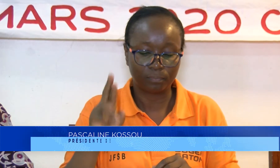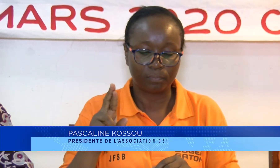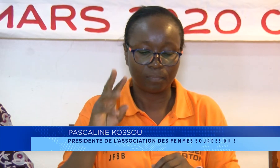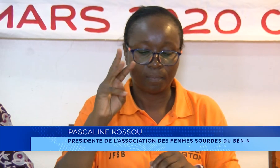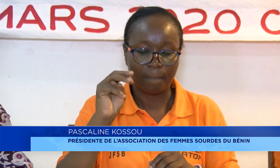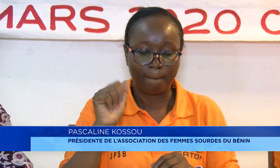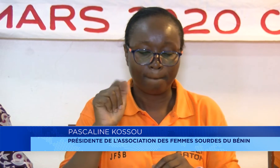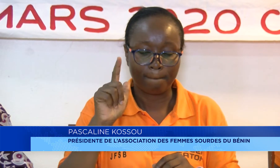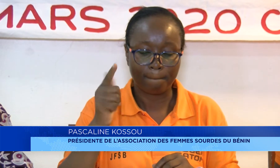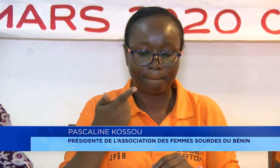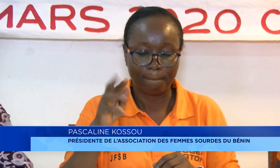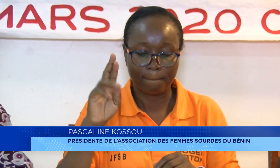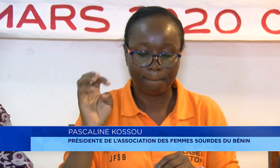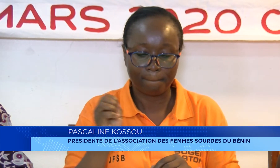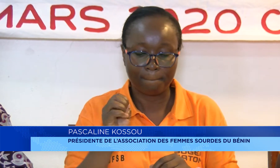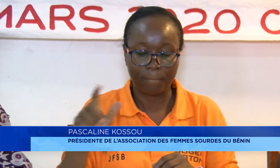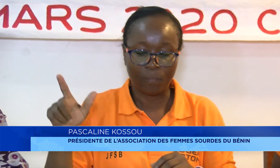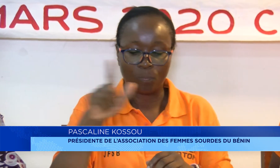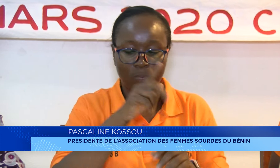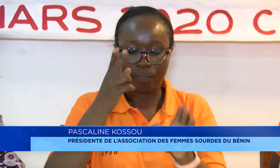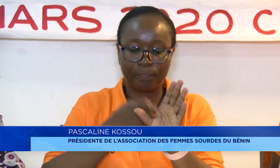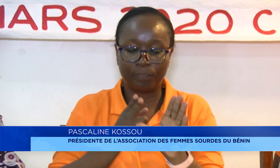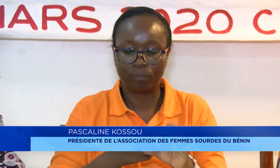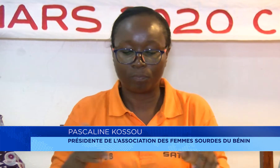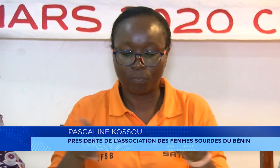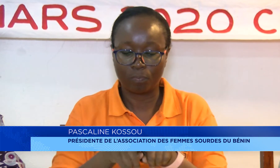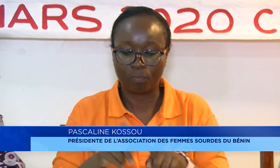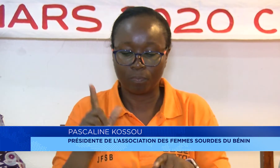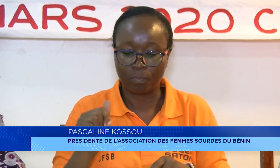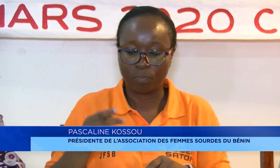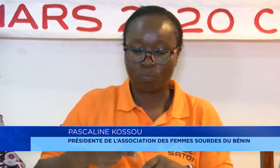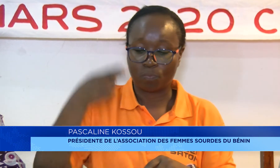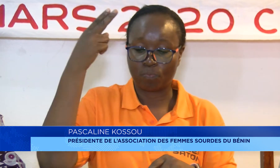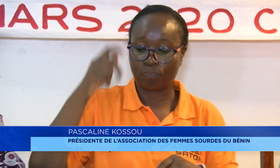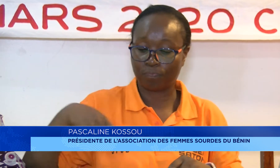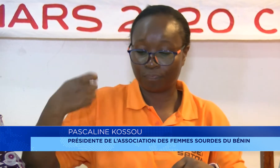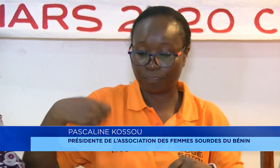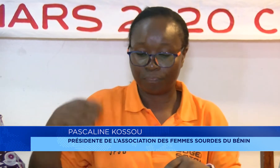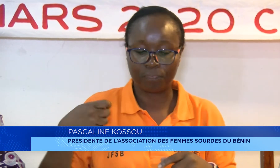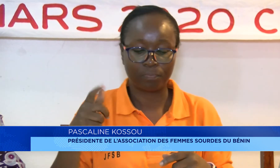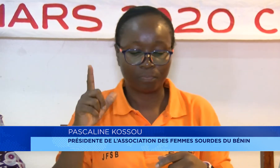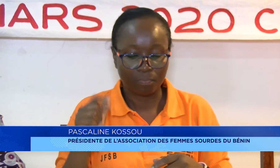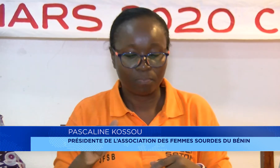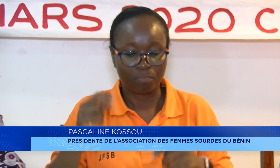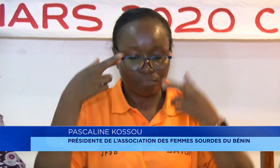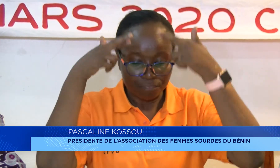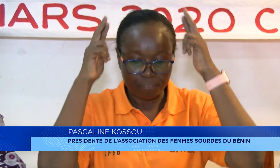malgré leur handicap, à savoir la bonne couture,